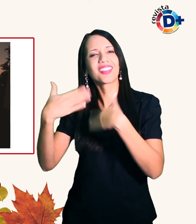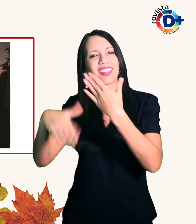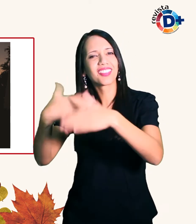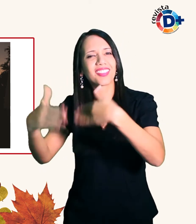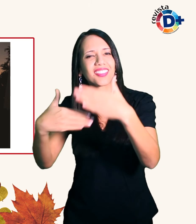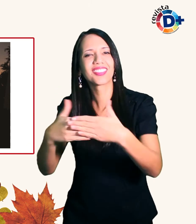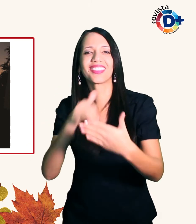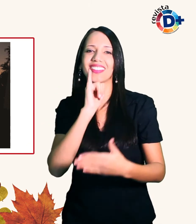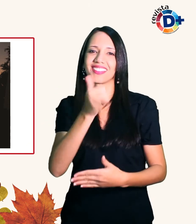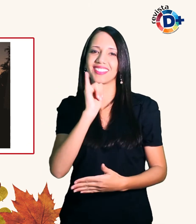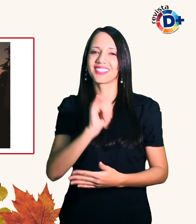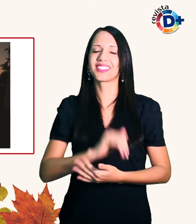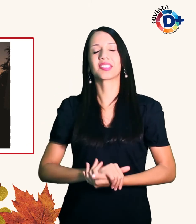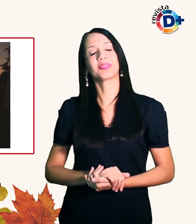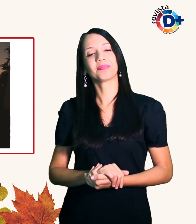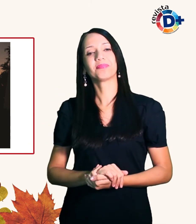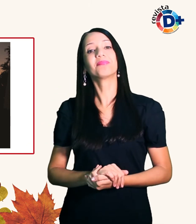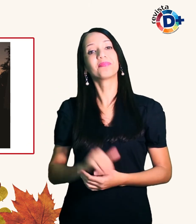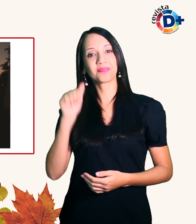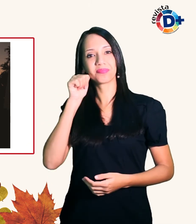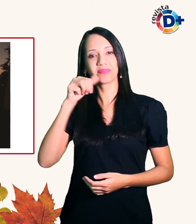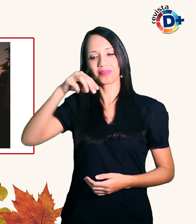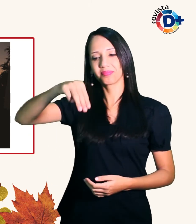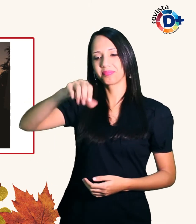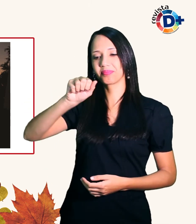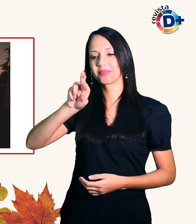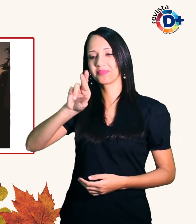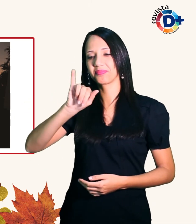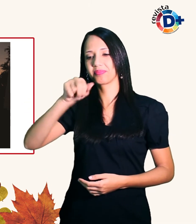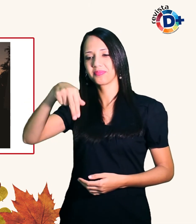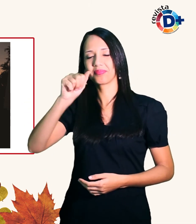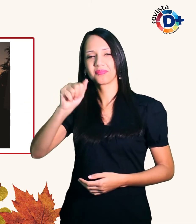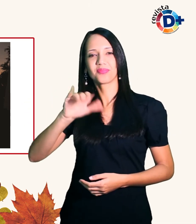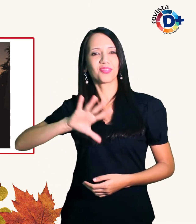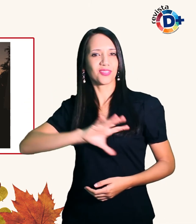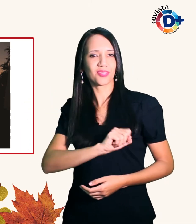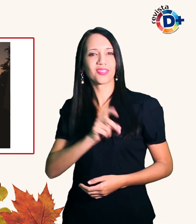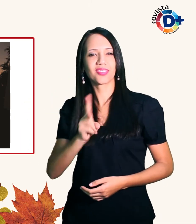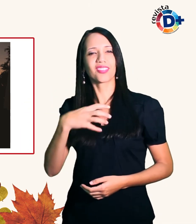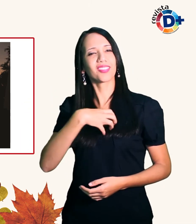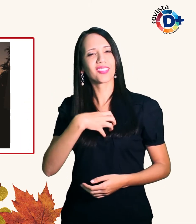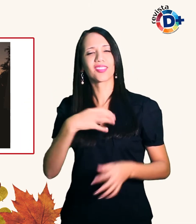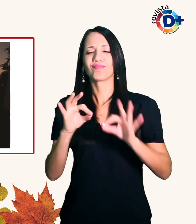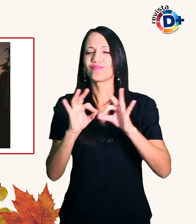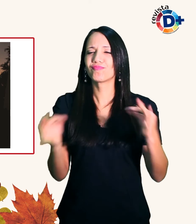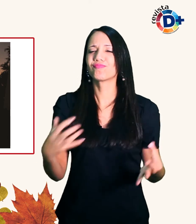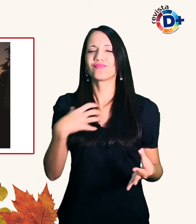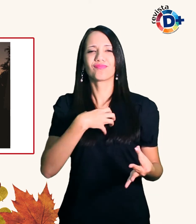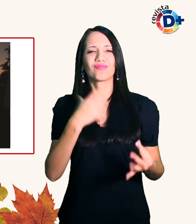Conta Marina diz que sempre gostou da forma natural que ele a trata desde o começo